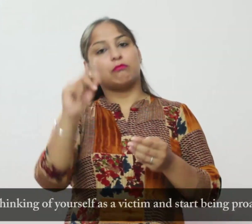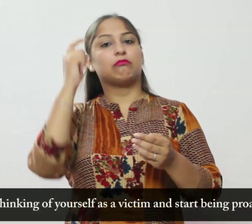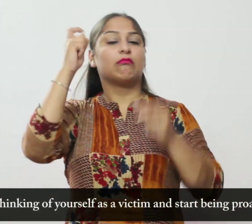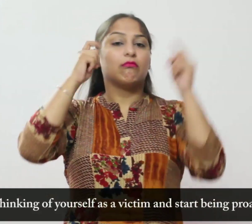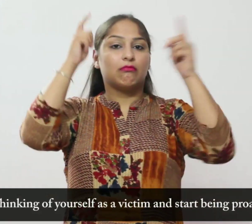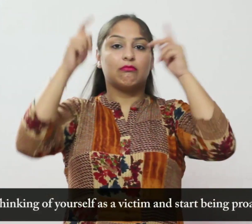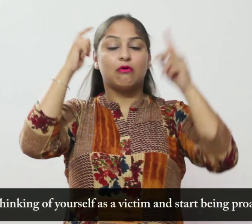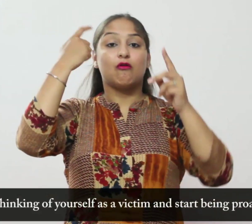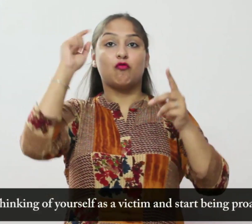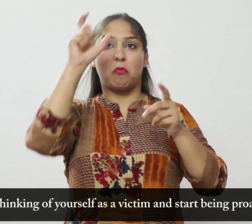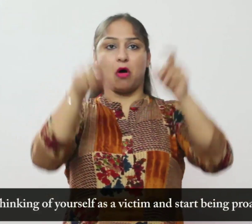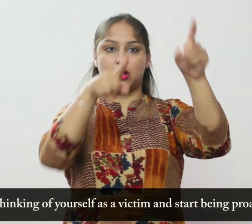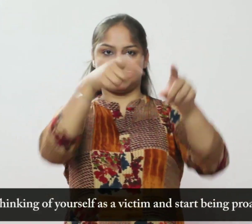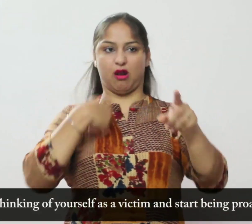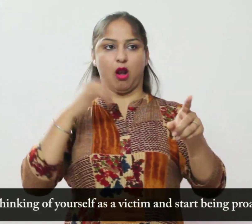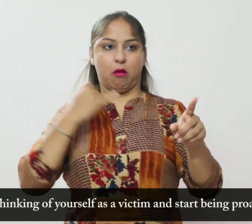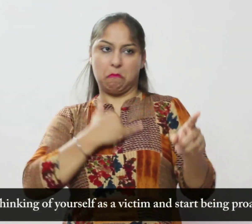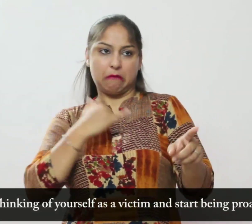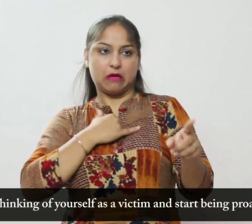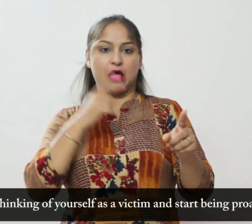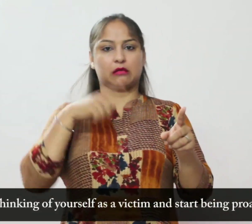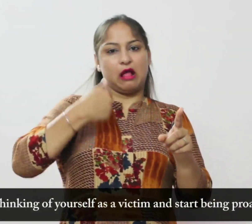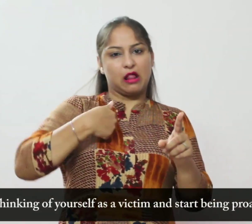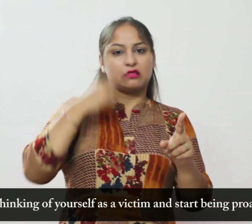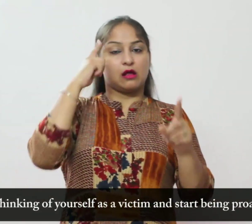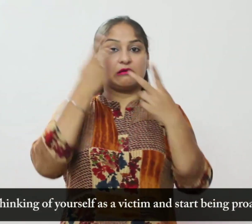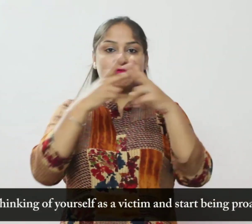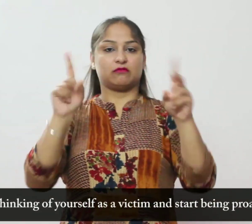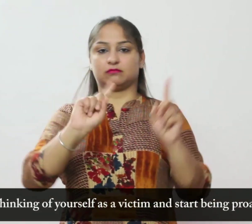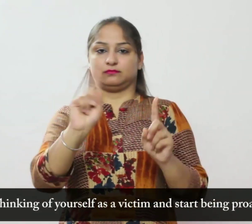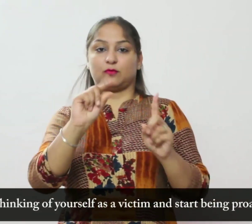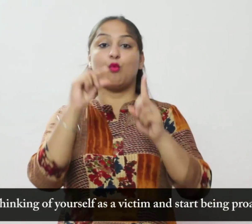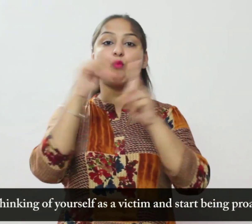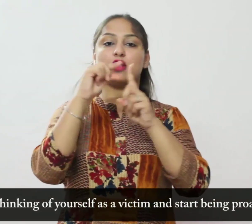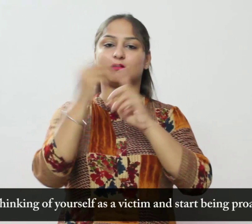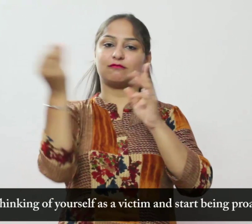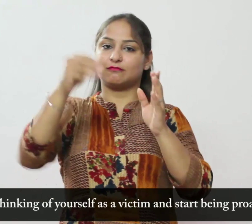खुद को पीड़ित समझना बंद करें और सक्रिय होना शुरूह करें